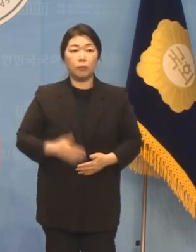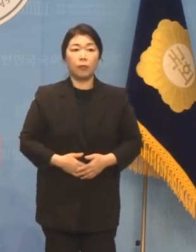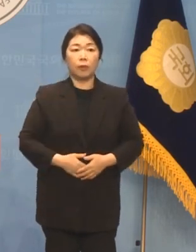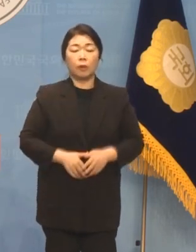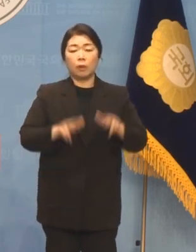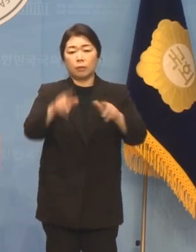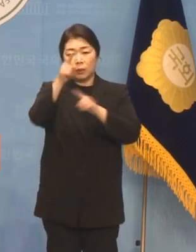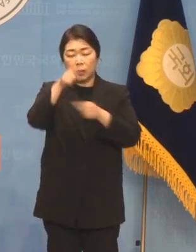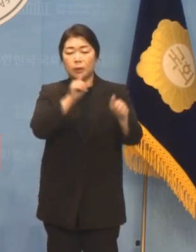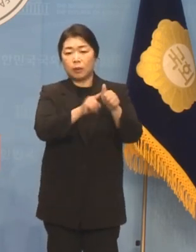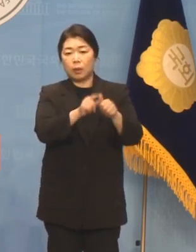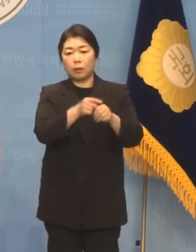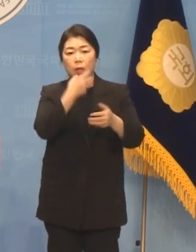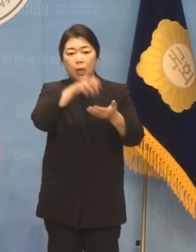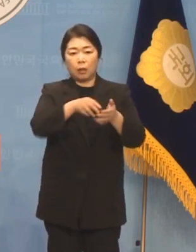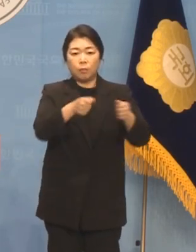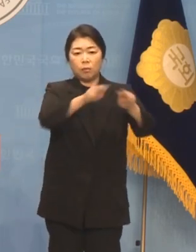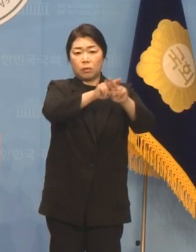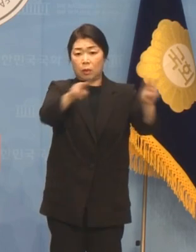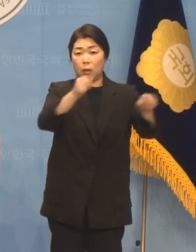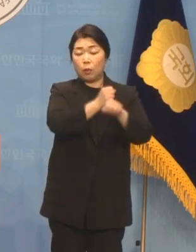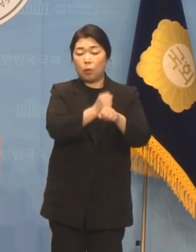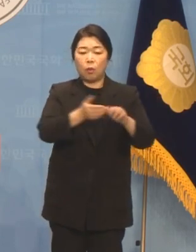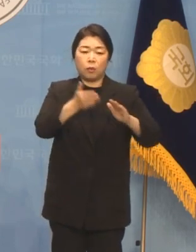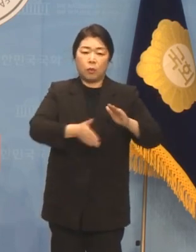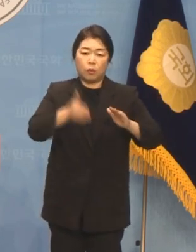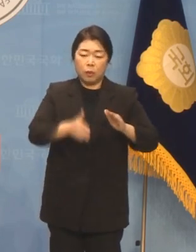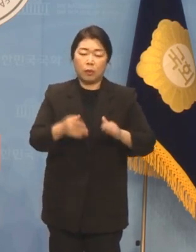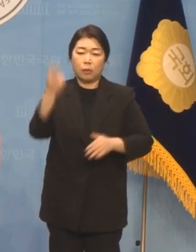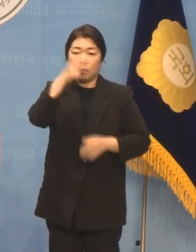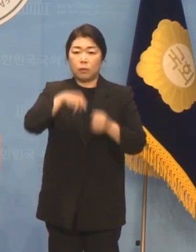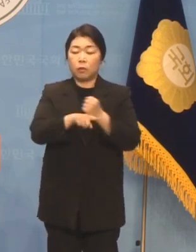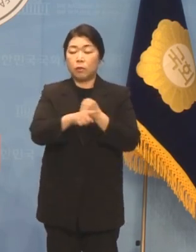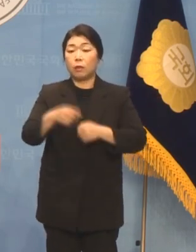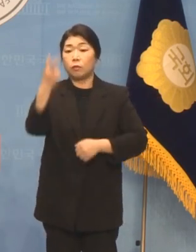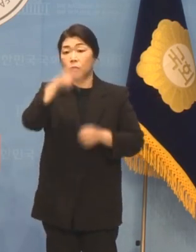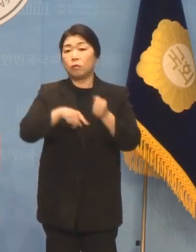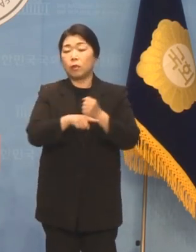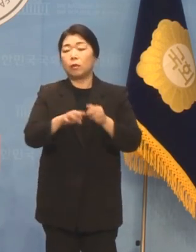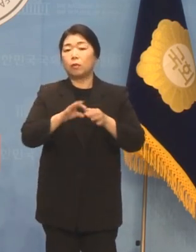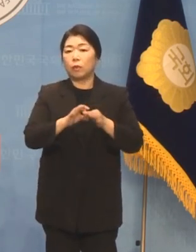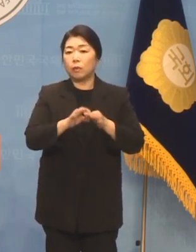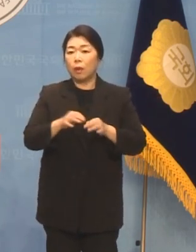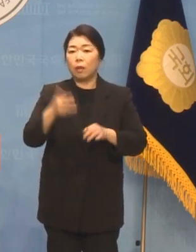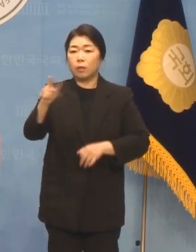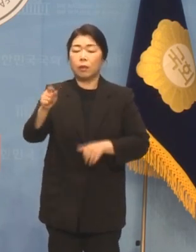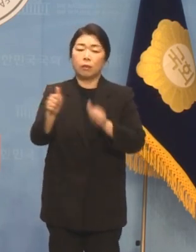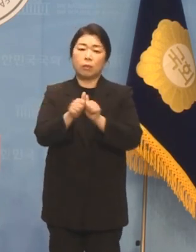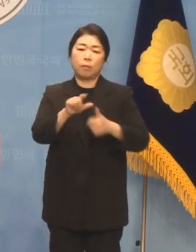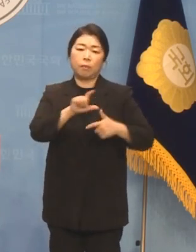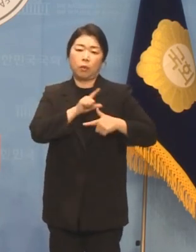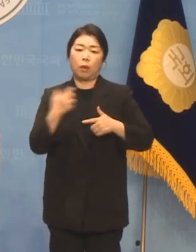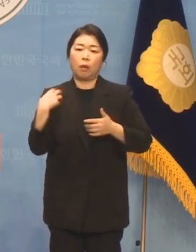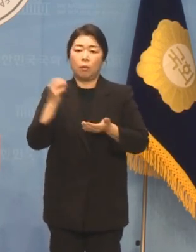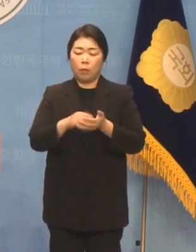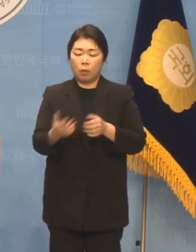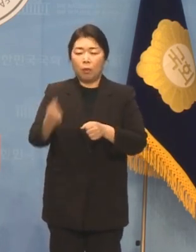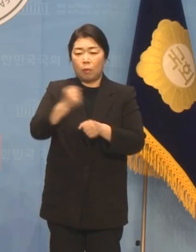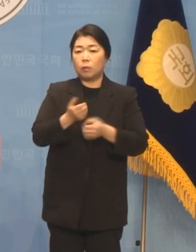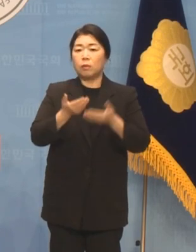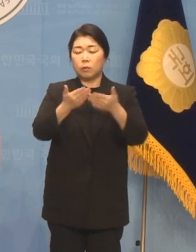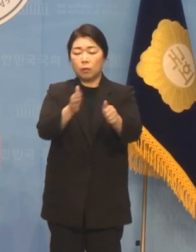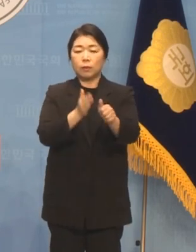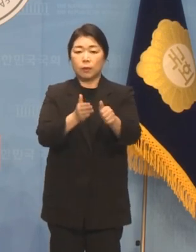이종섭 대사 임명을 철회하고 공정하고 철저한 수사를 통해 최상병의 명예를 회복해야 할 것입니다.